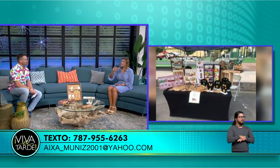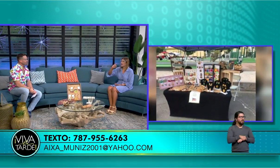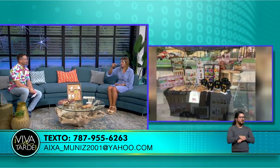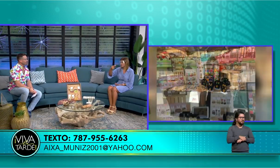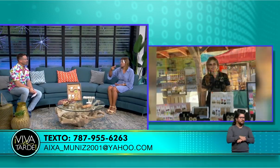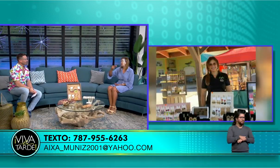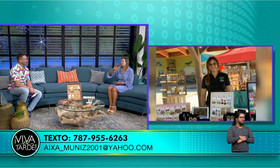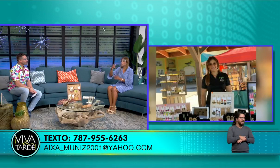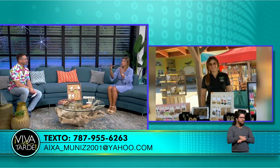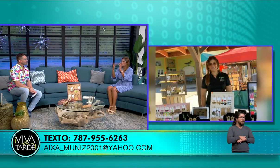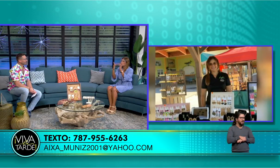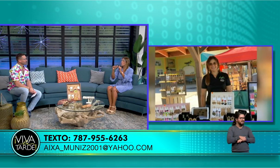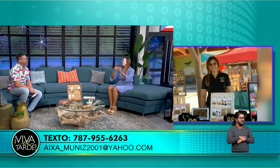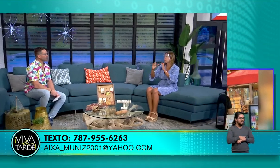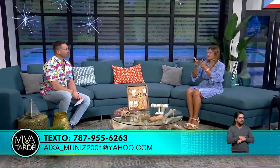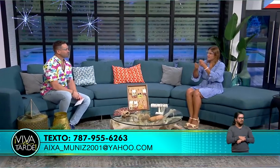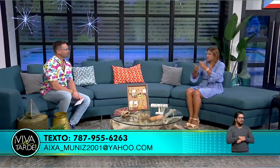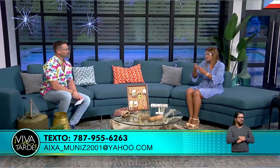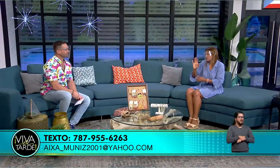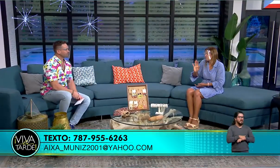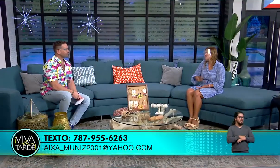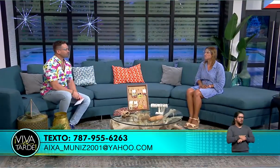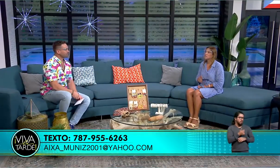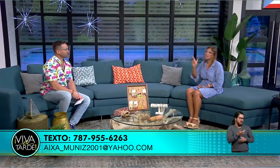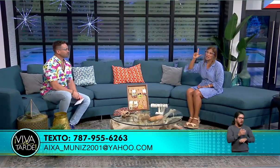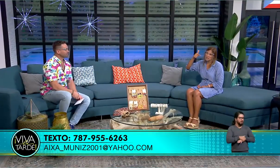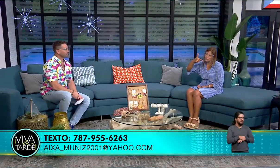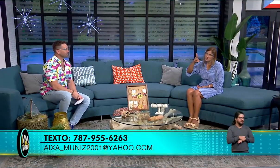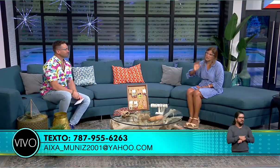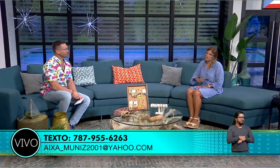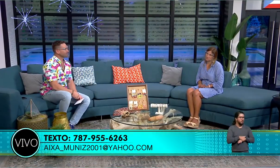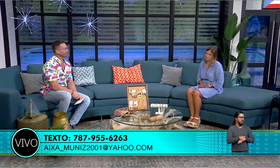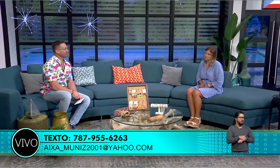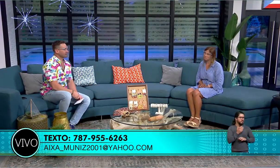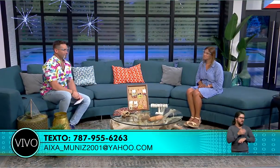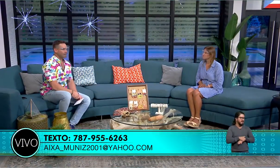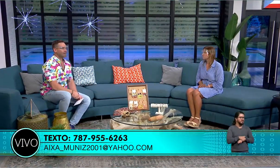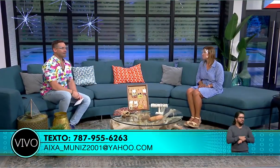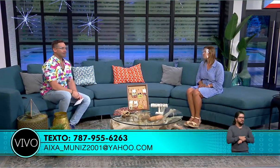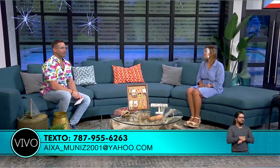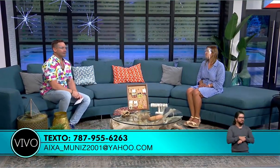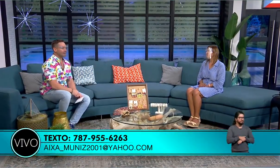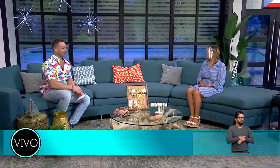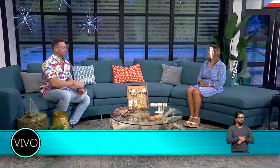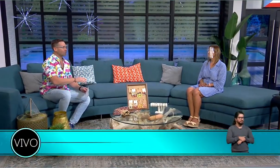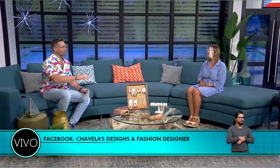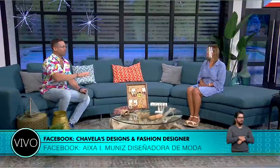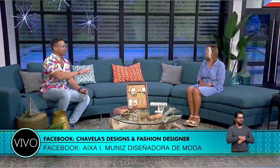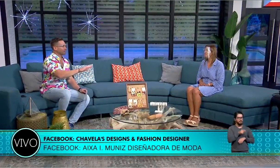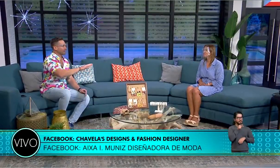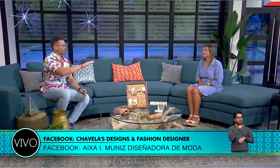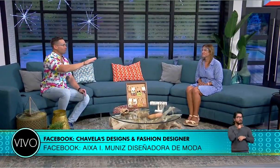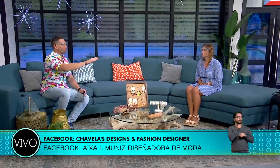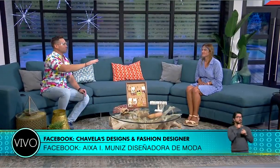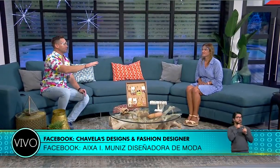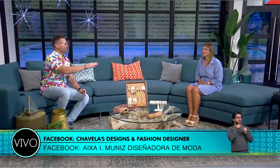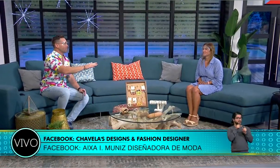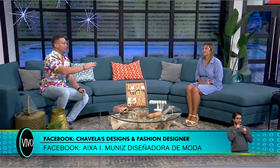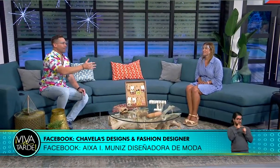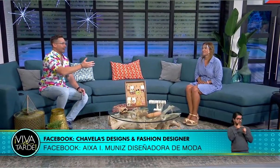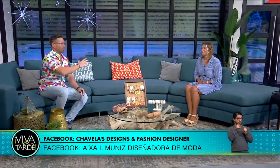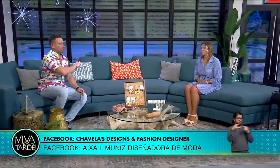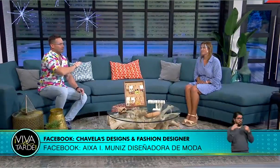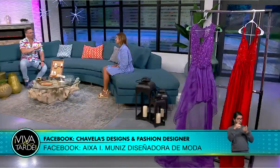Sí, me pueden contactar por Facebook o Instagram y nos comunicamos por Messenger o por videollamada también. ¿Y esto lo pueden hacer en cuanto a los